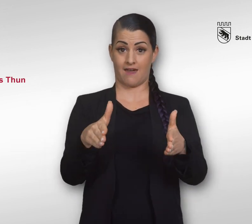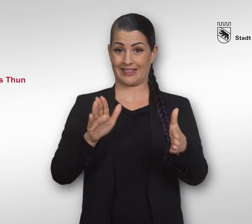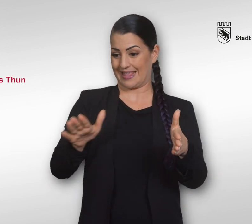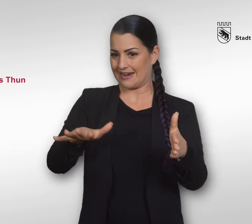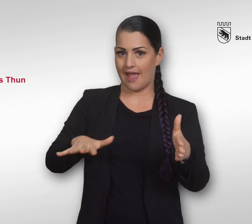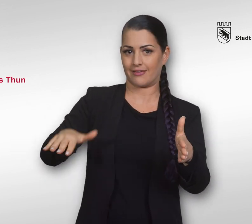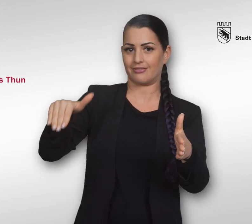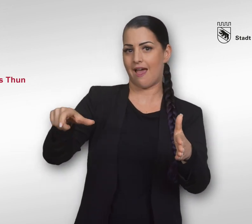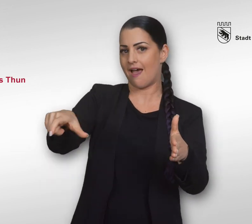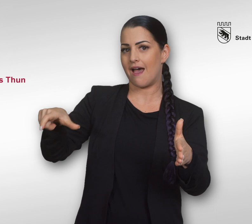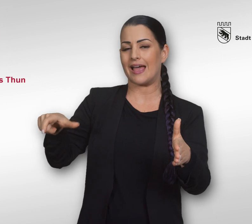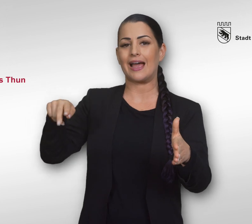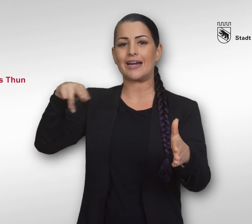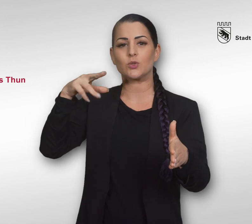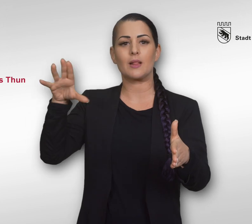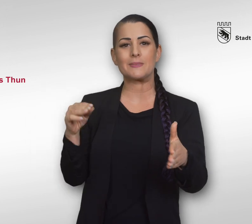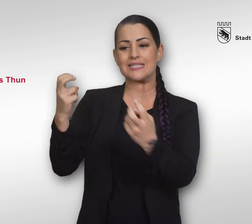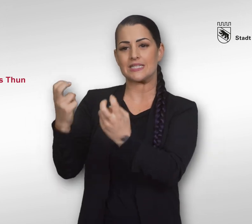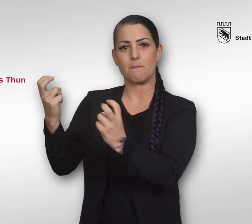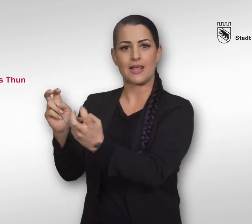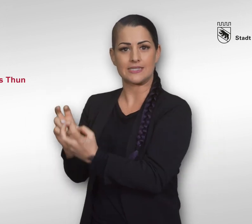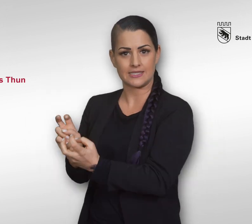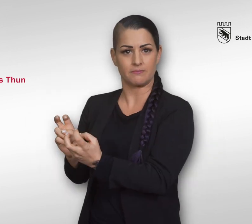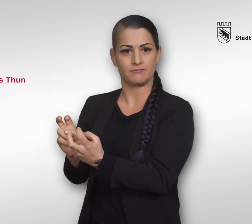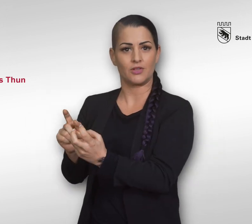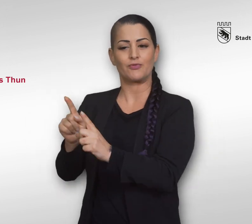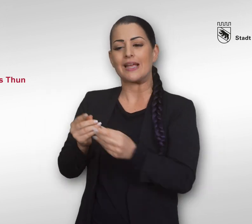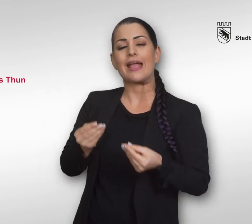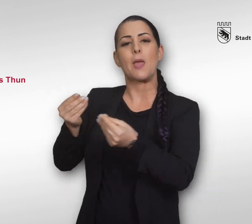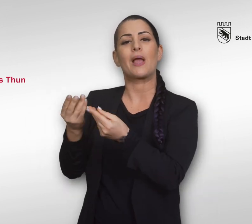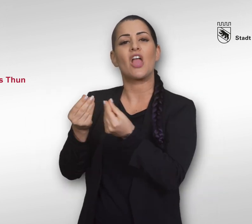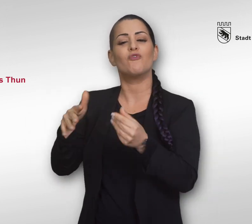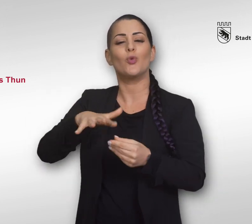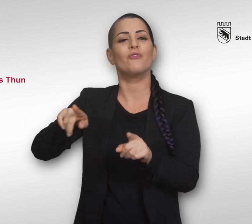Mit den Sitzplätzen des Restaurants direkt an der Aare sind Feriengefühle garantiert.